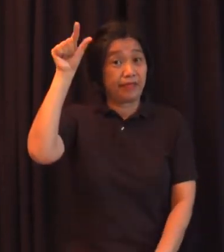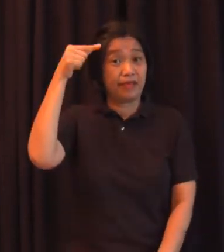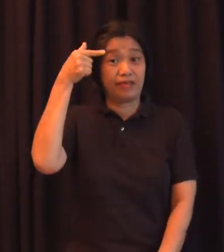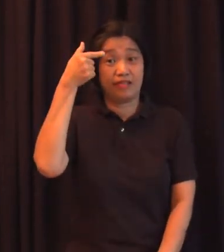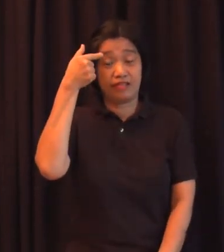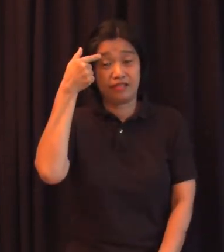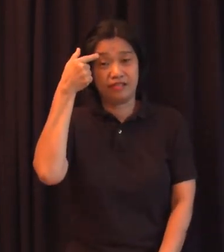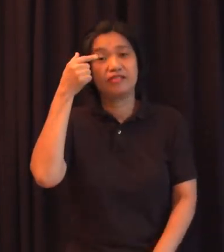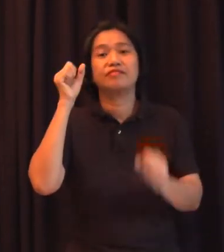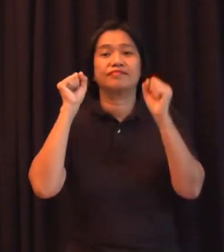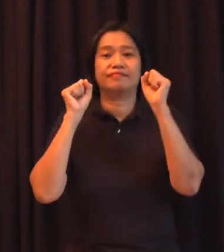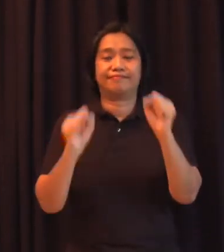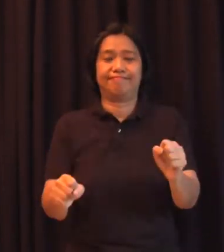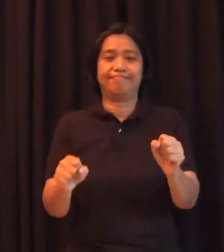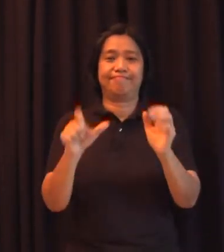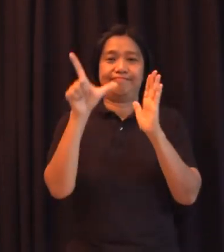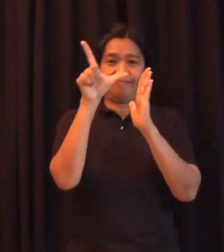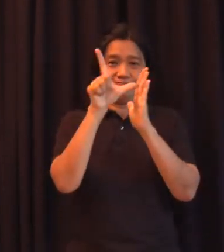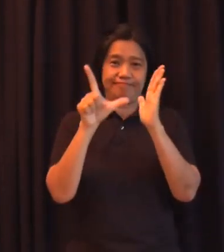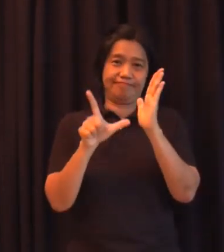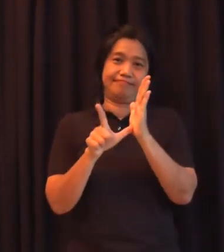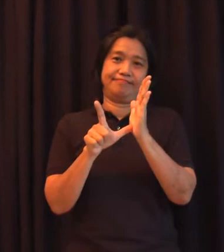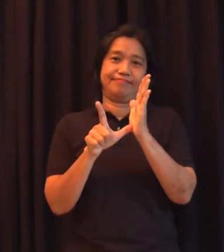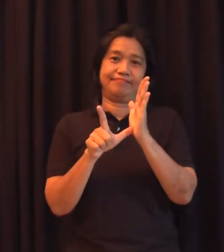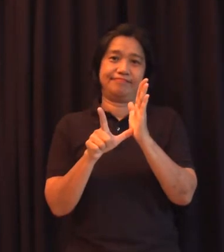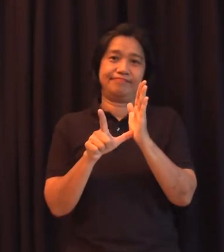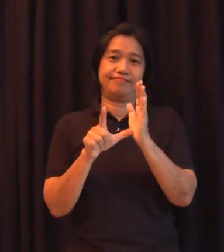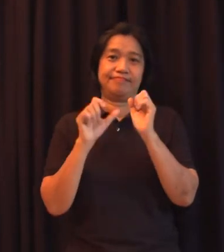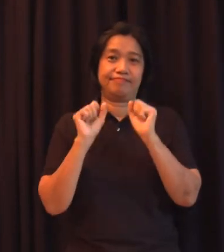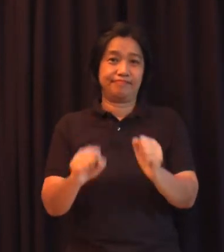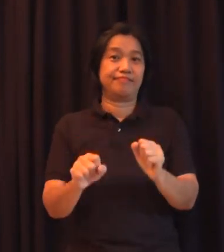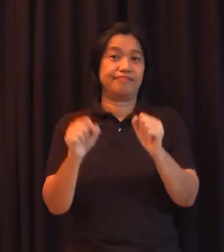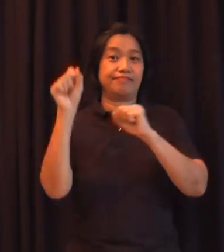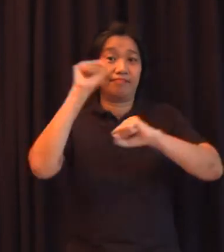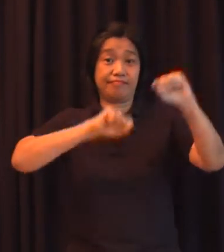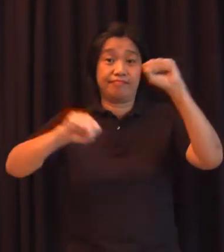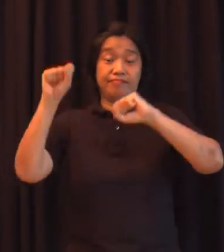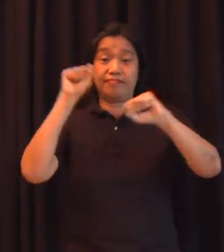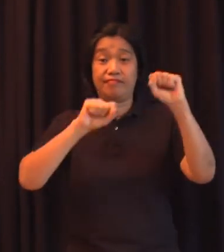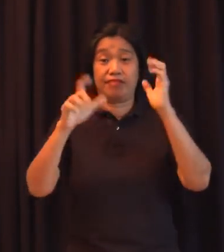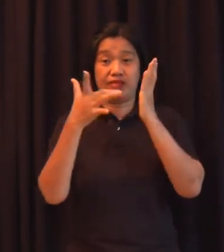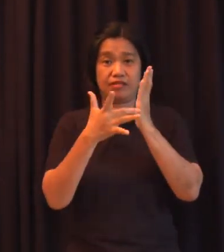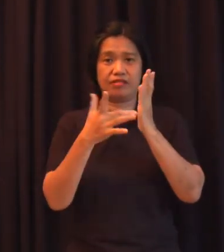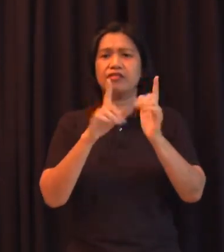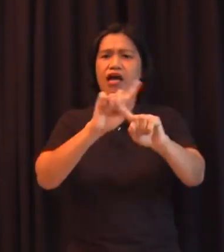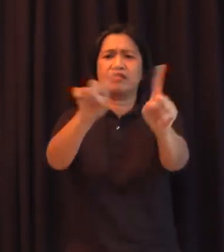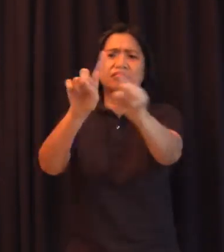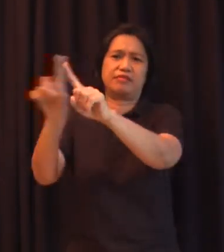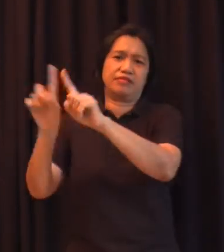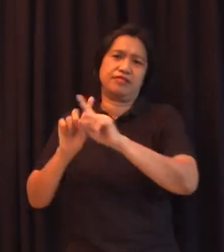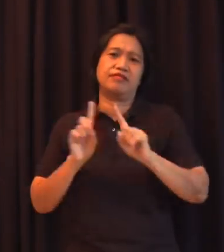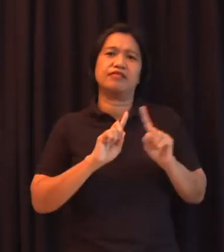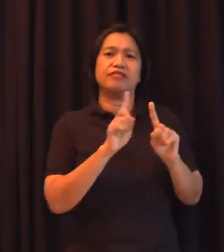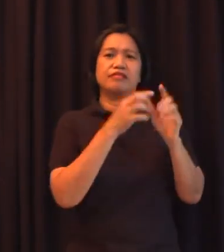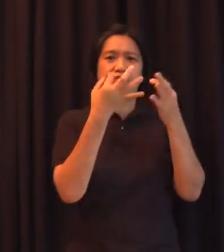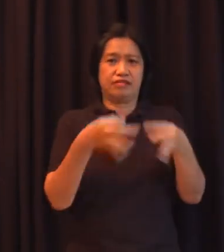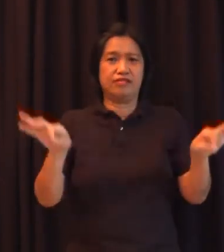batas, science and technology, at iba pang makakalagang larangan. Tapos, pagka lumaganap na ito,